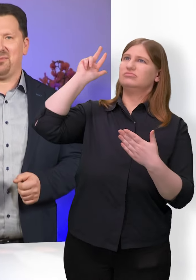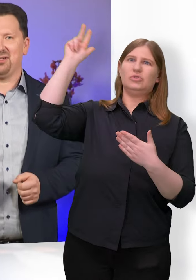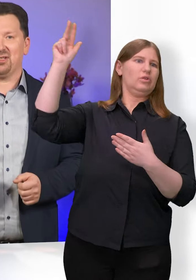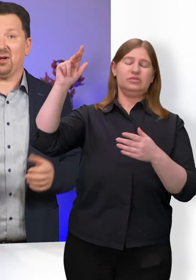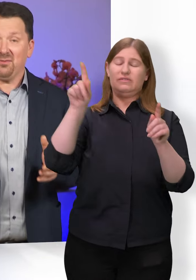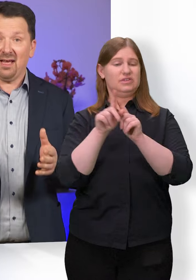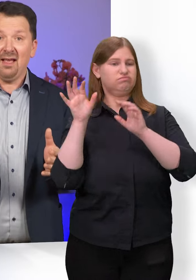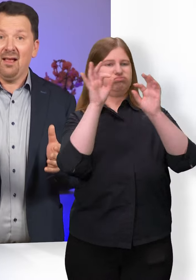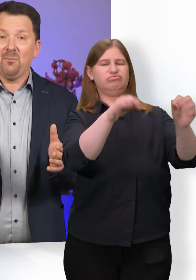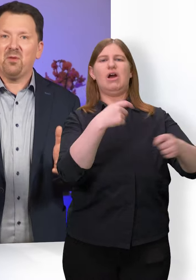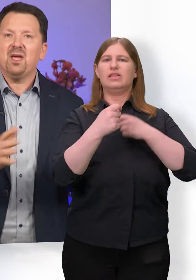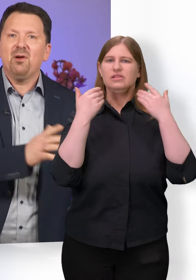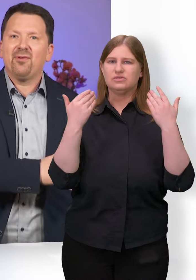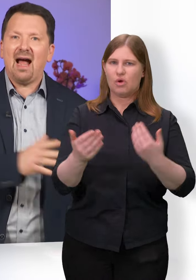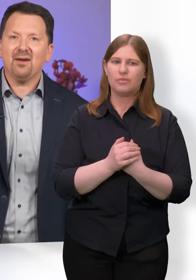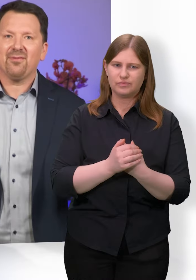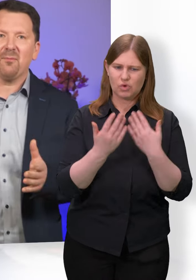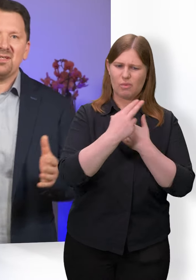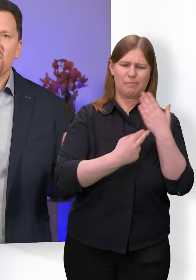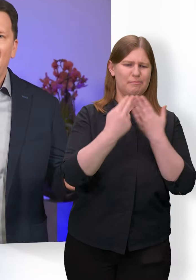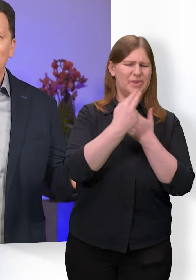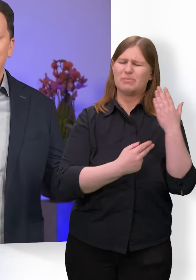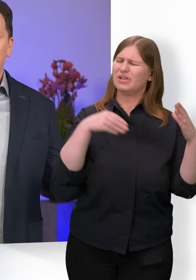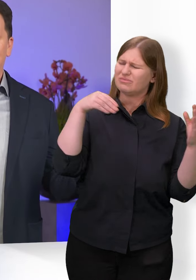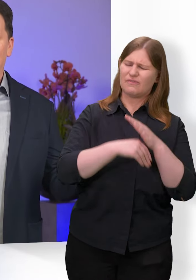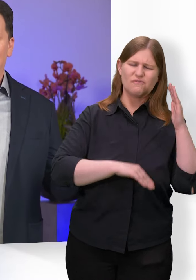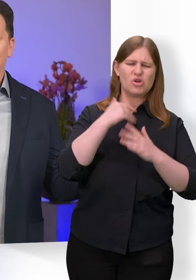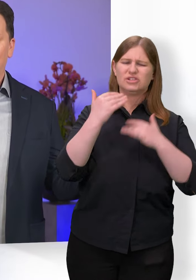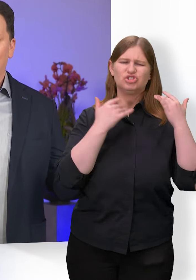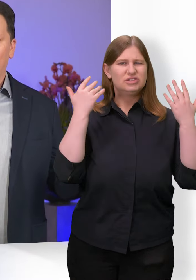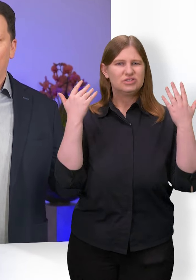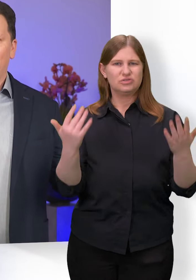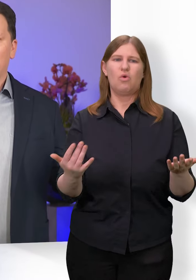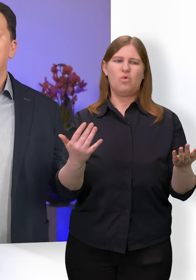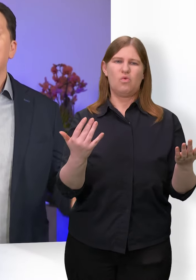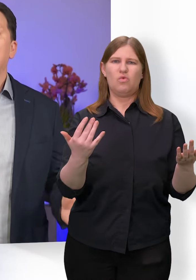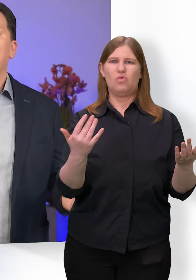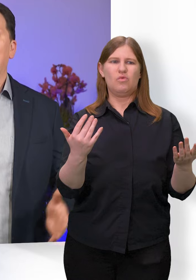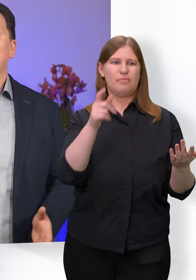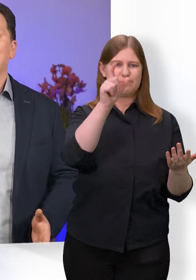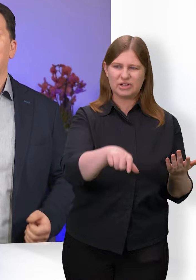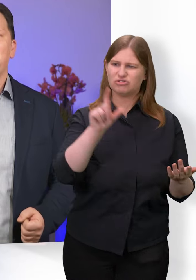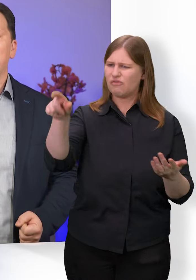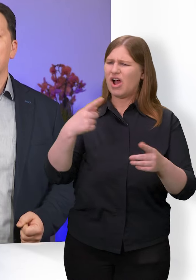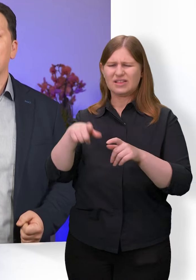Menschen. Da können wir die Bibel von Anfang bis zum Ende durchgehen. Die Geschichten handeln von menschlichen